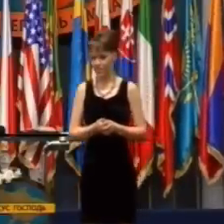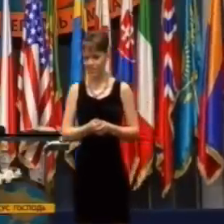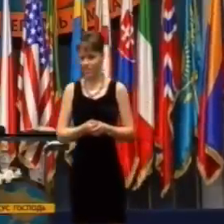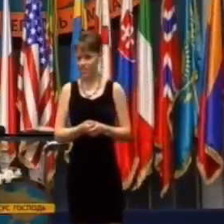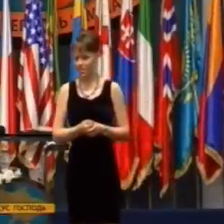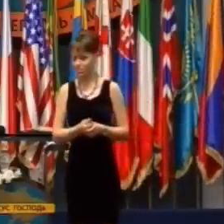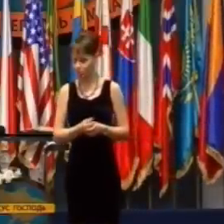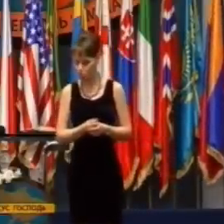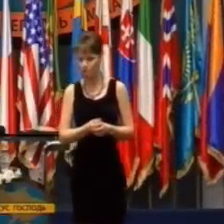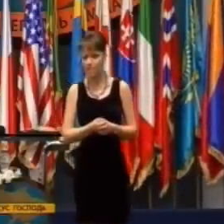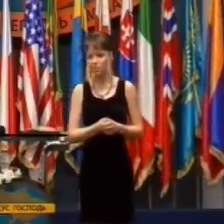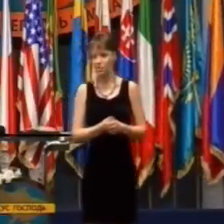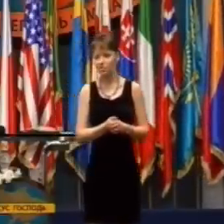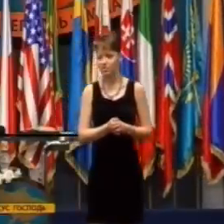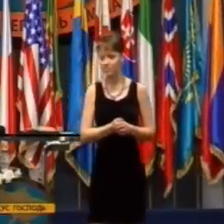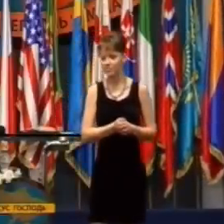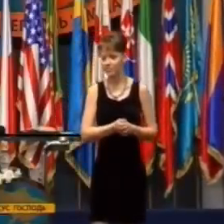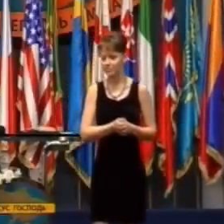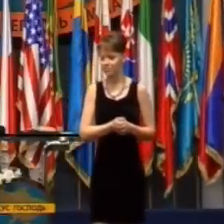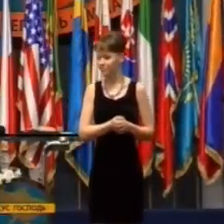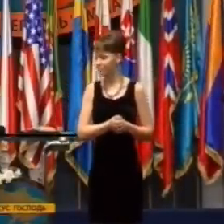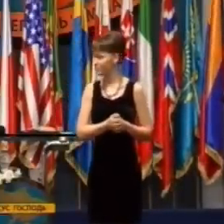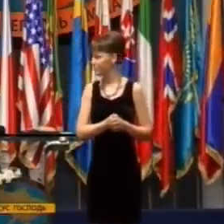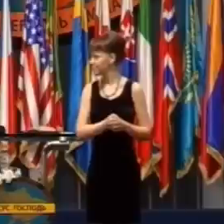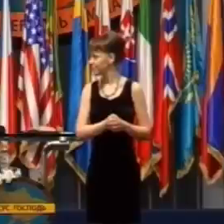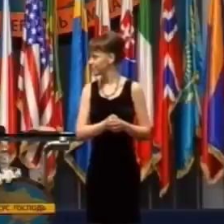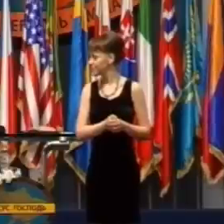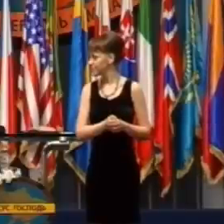mnohých. Rozmýšľajte nad tým.